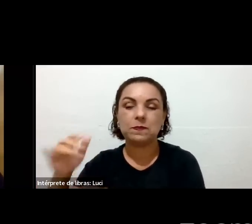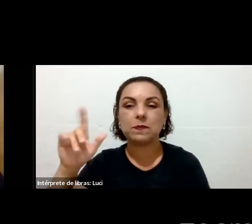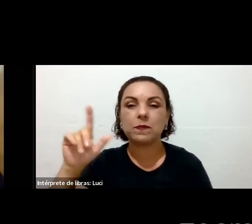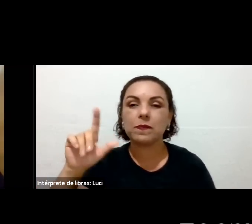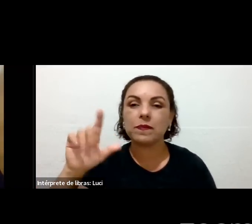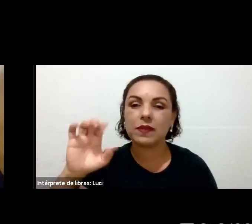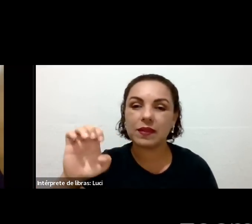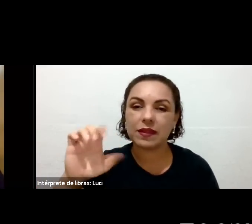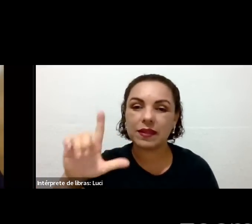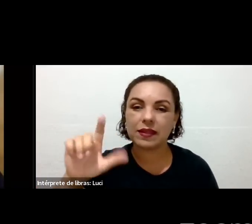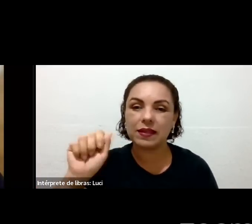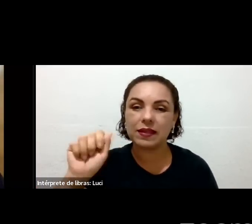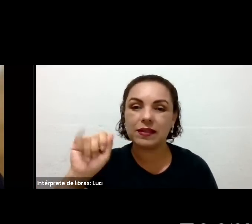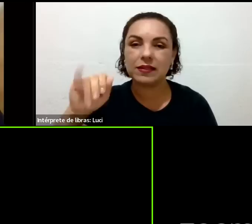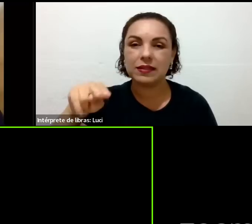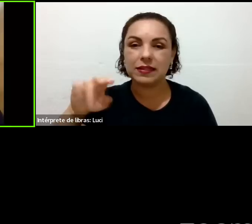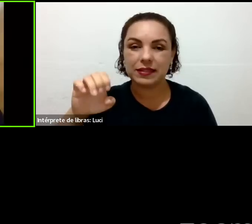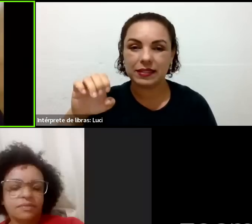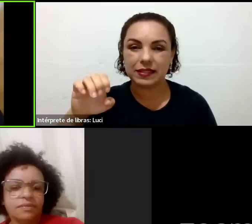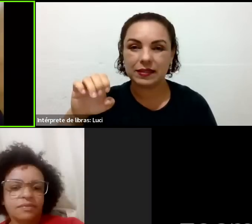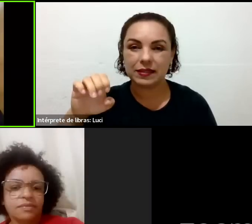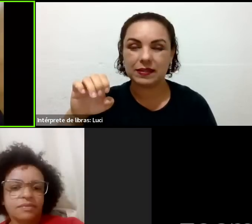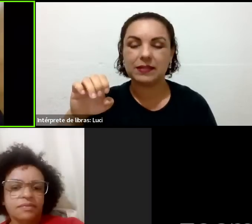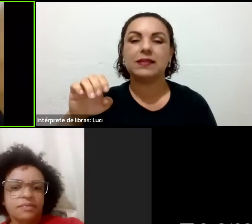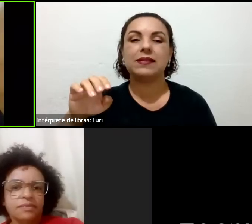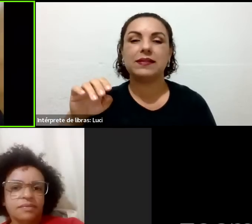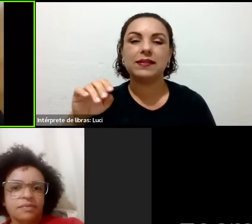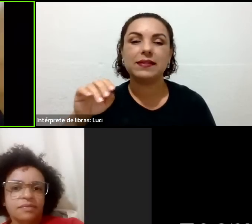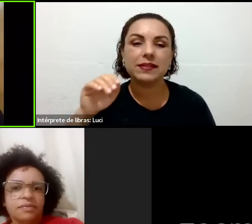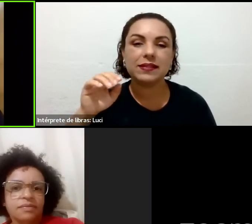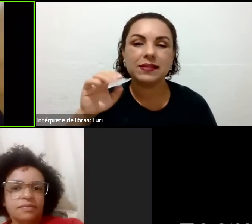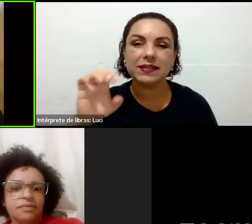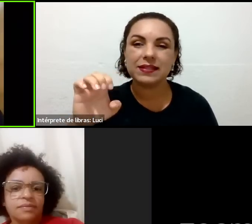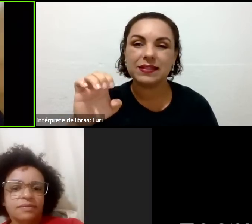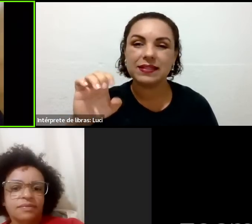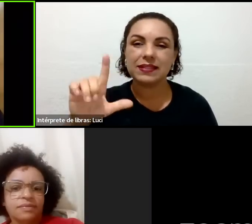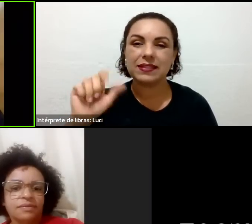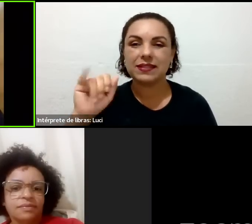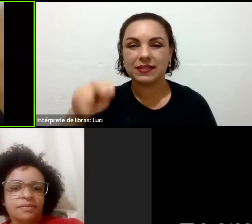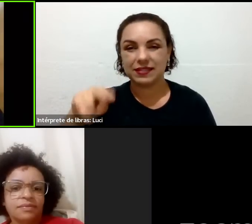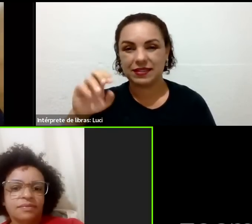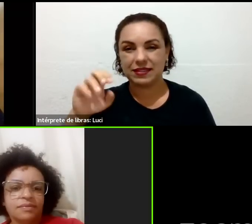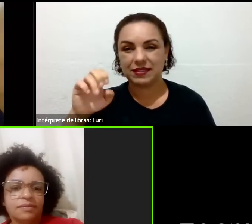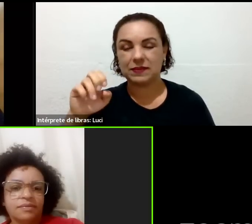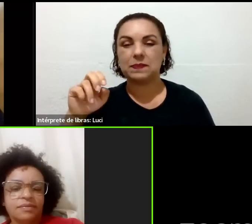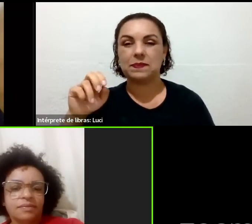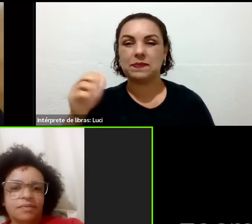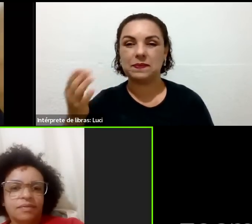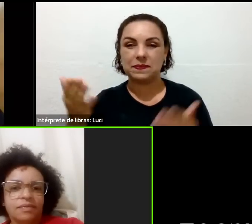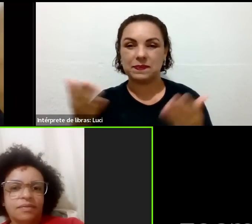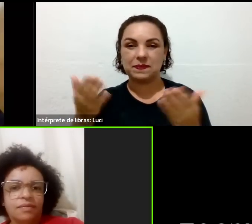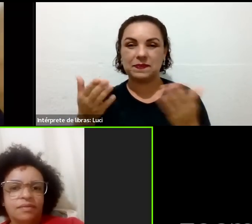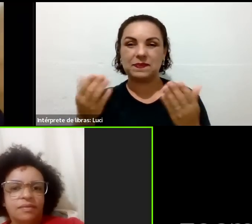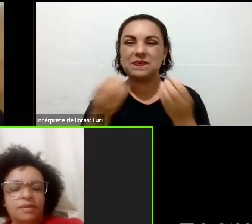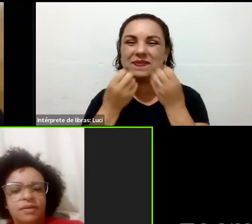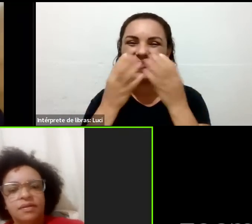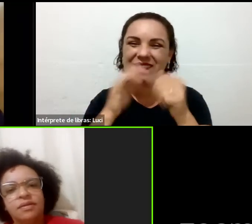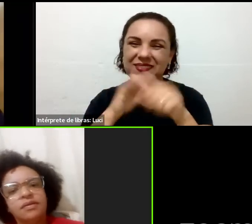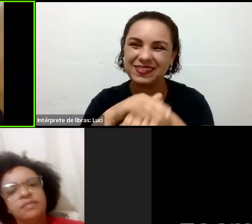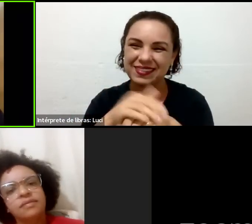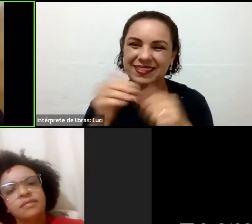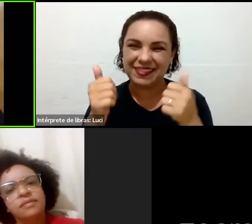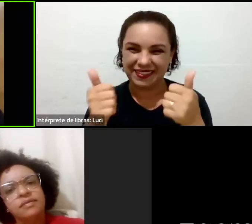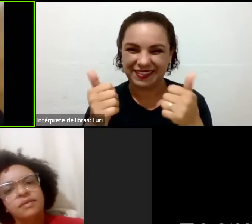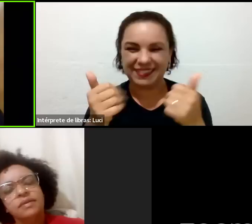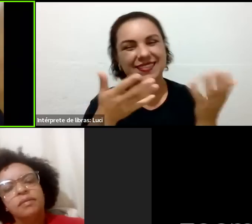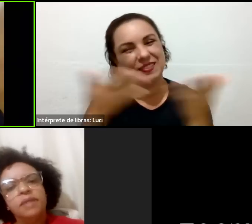Renata, a Maria das Graças também, né? Espera aí, Maria das Graças, vou falar com você. Tudo bem, Elaine? Seja muito bem-vinda,